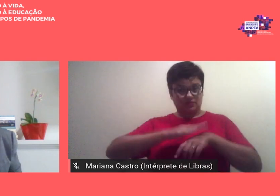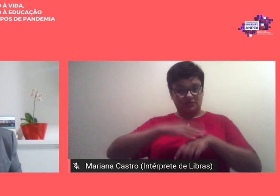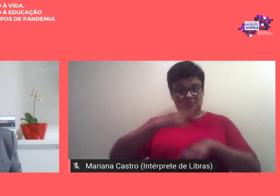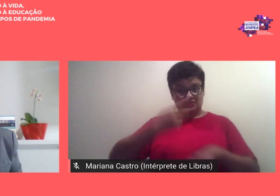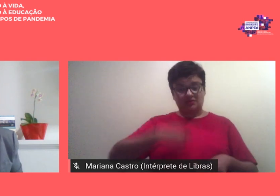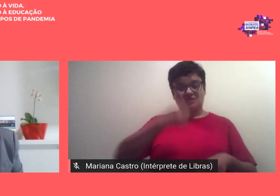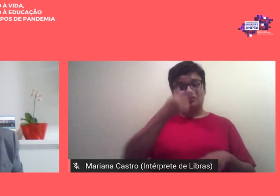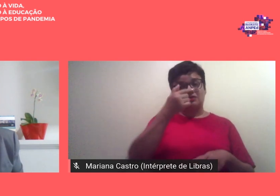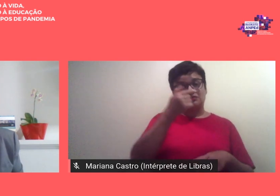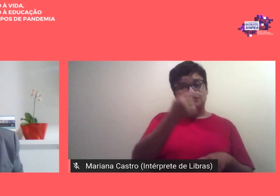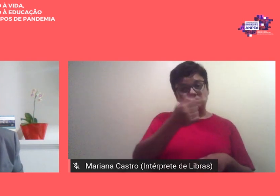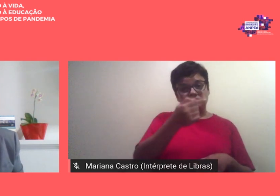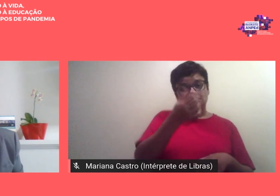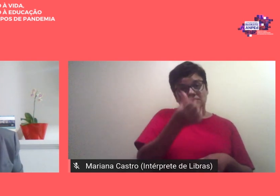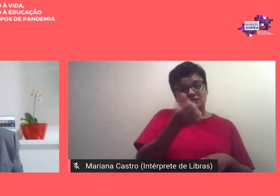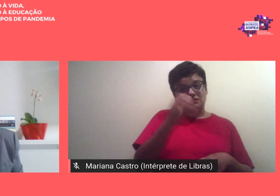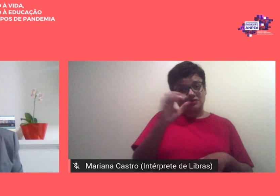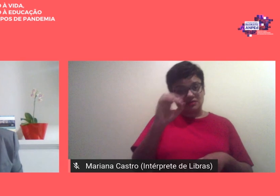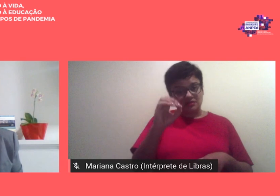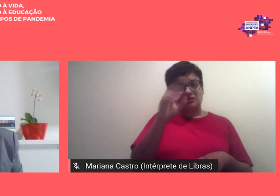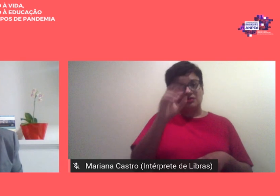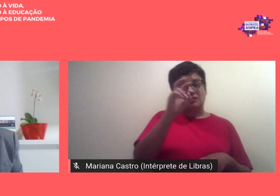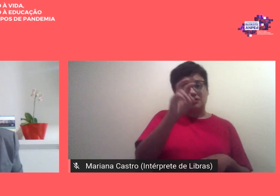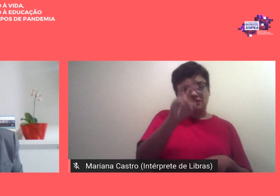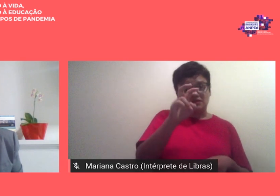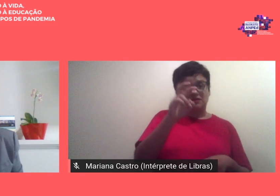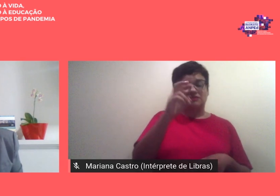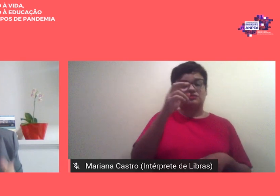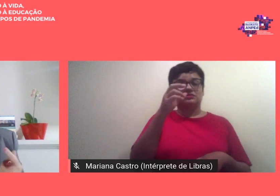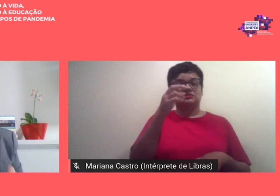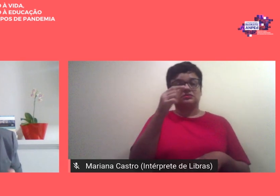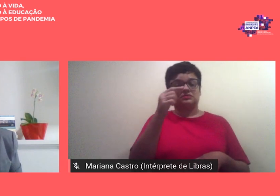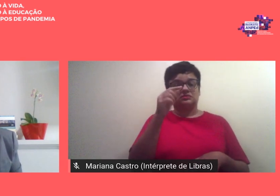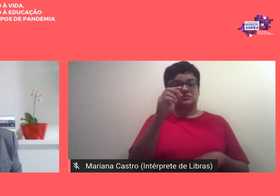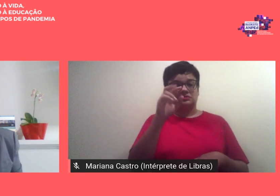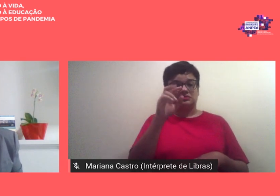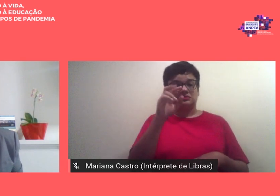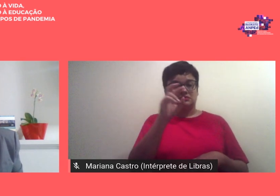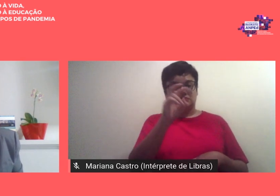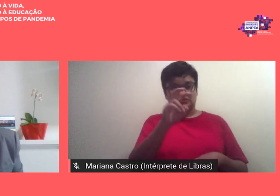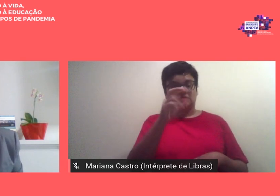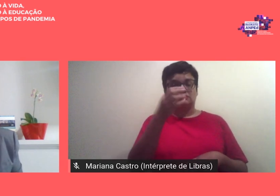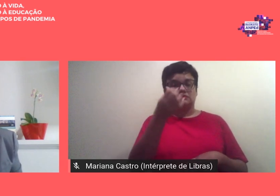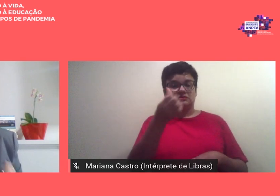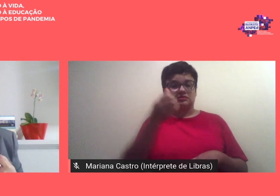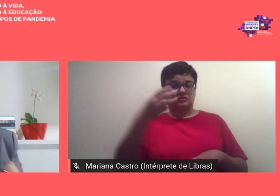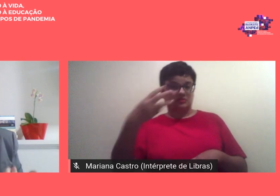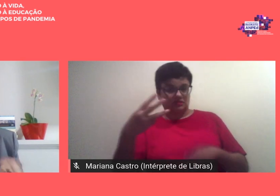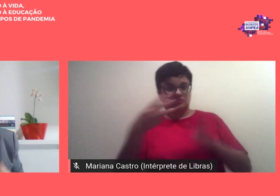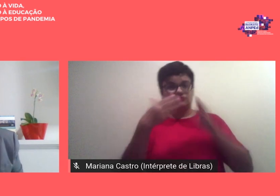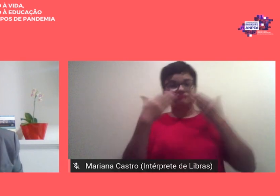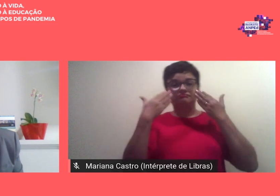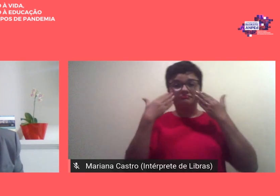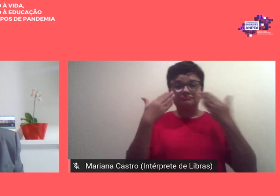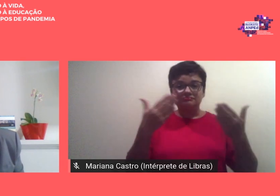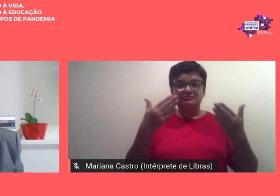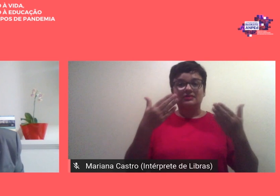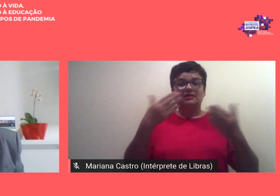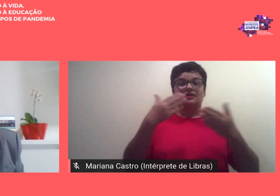553 foram apresentados lembrando que em 2018 nós tivemos